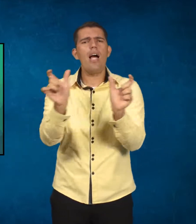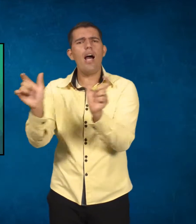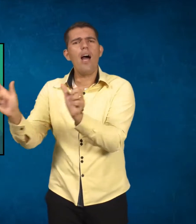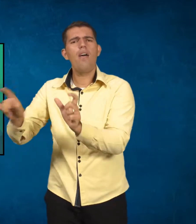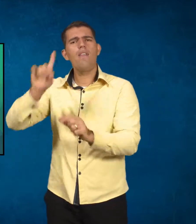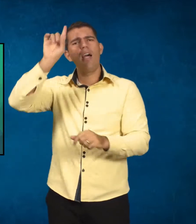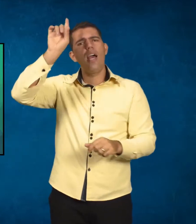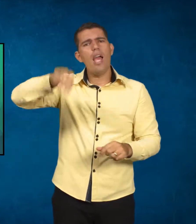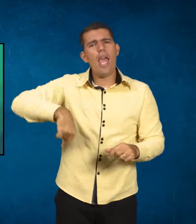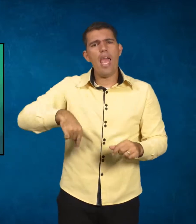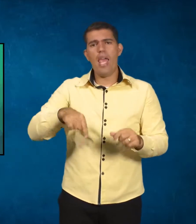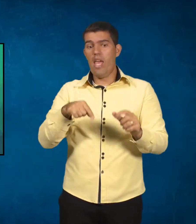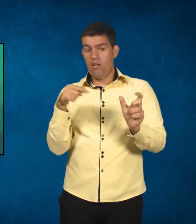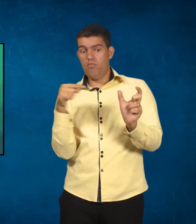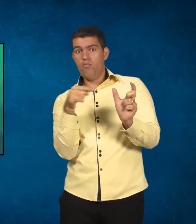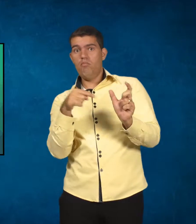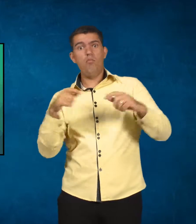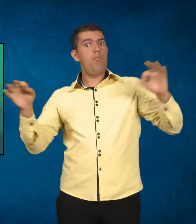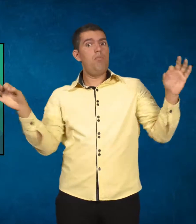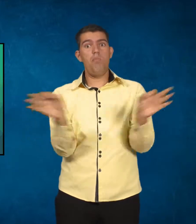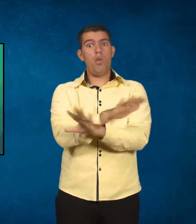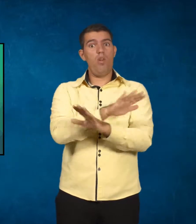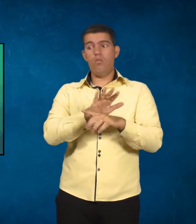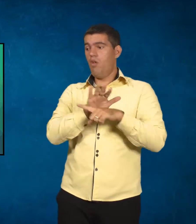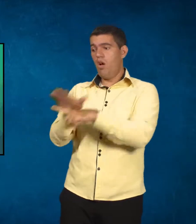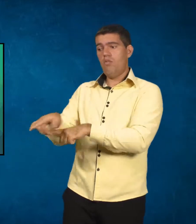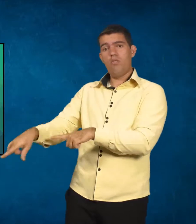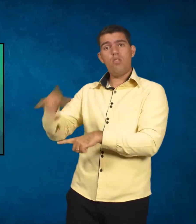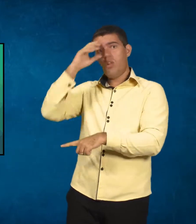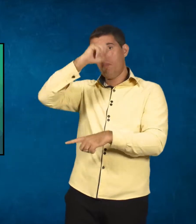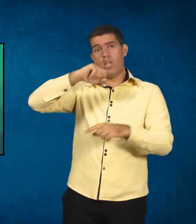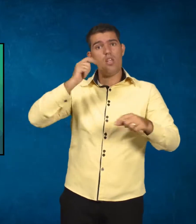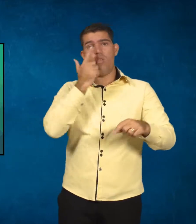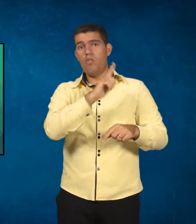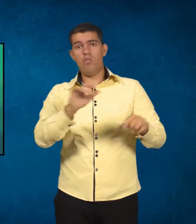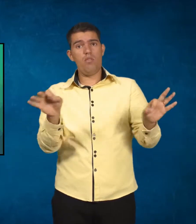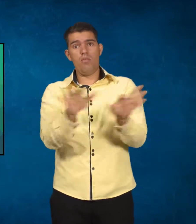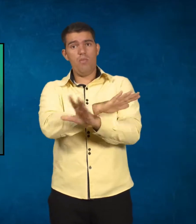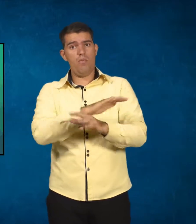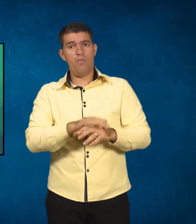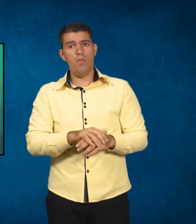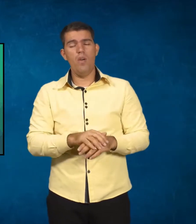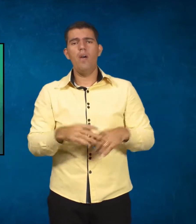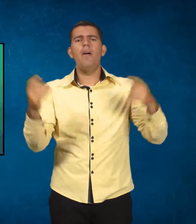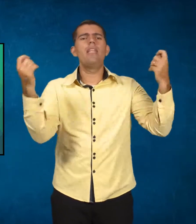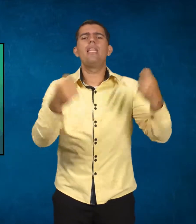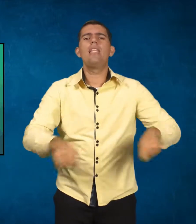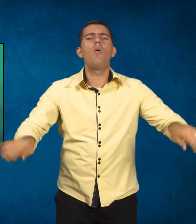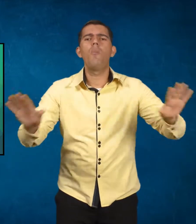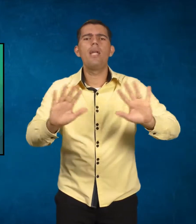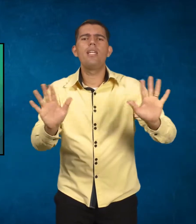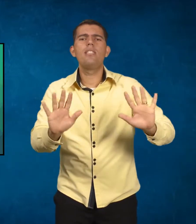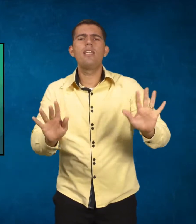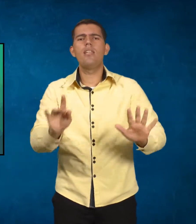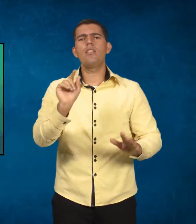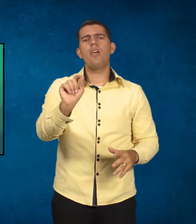suficientes para aprender, como eu disse agora. Não há mais uma necessidade de você ter um